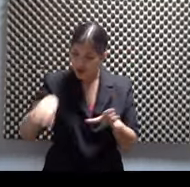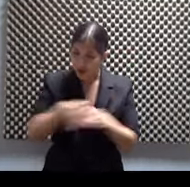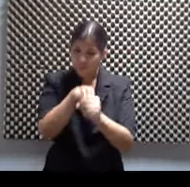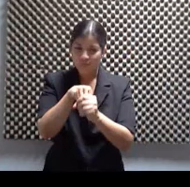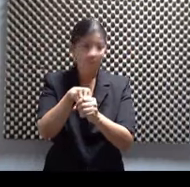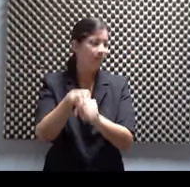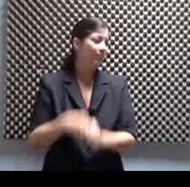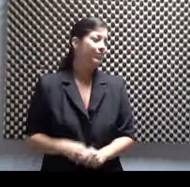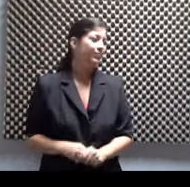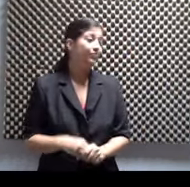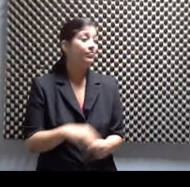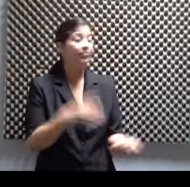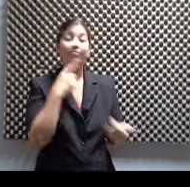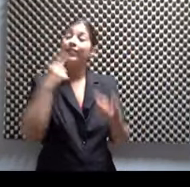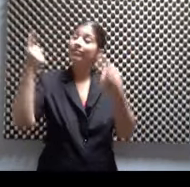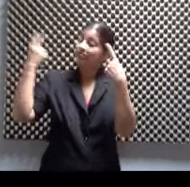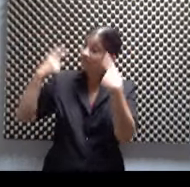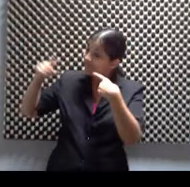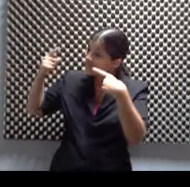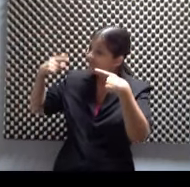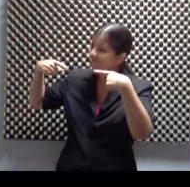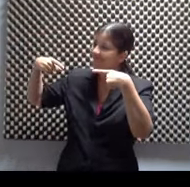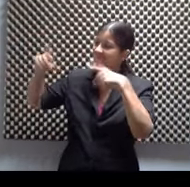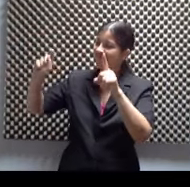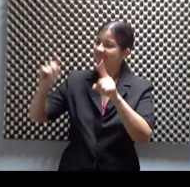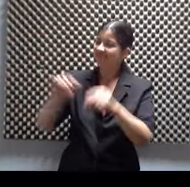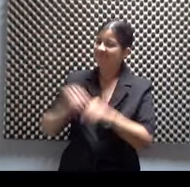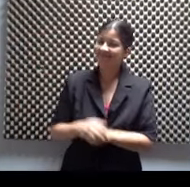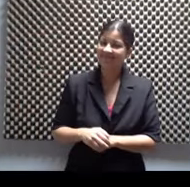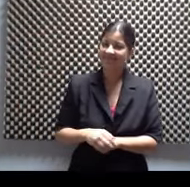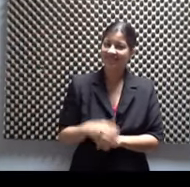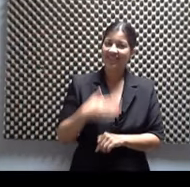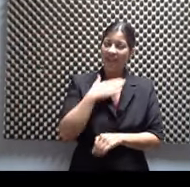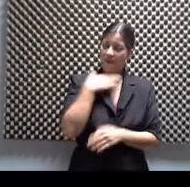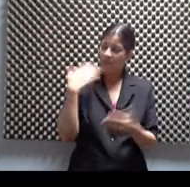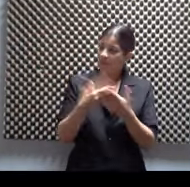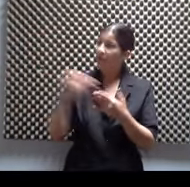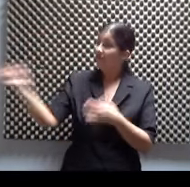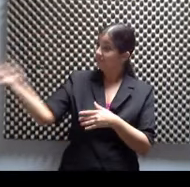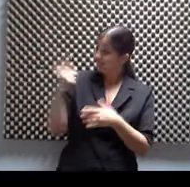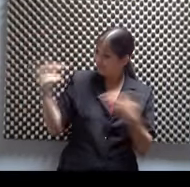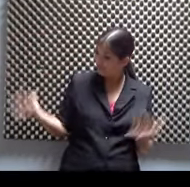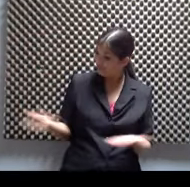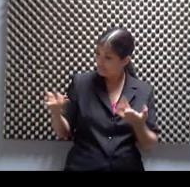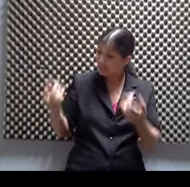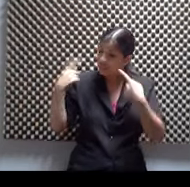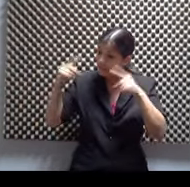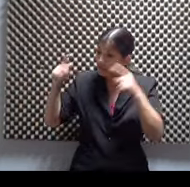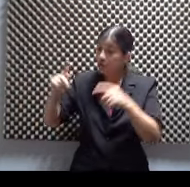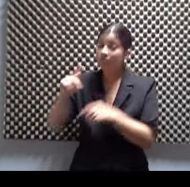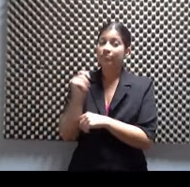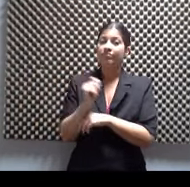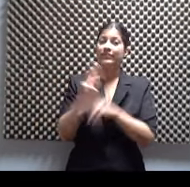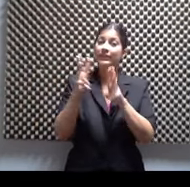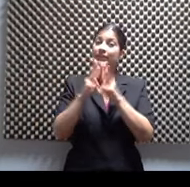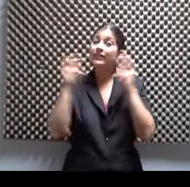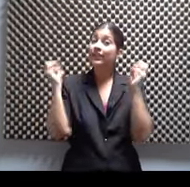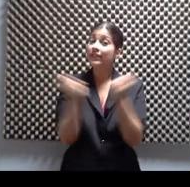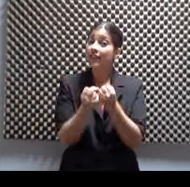Pues mira, mucho éxito, mucho éxito acá que vienes regresando. Muchas gracias. Mucho éxito con esos talleres, con la obra, me cuentas, me